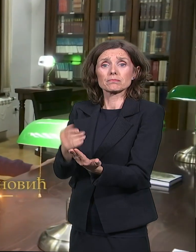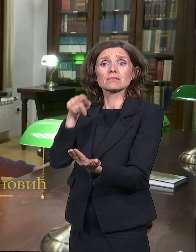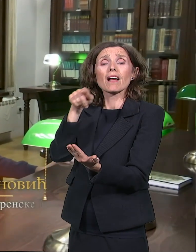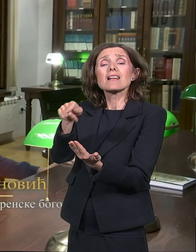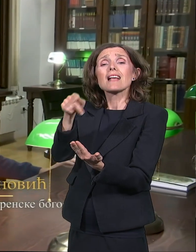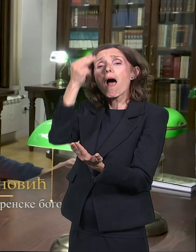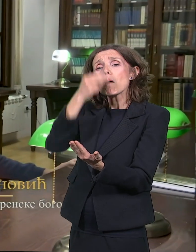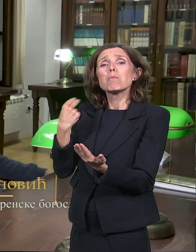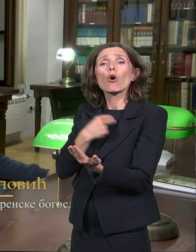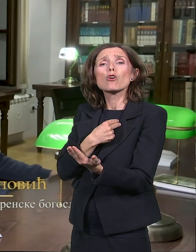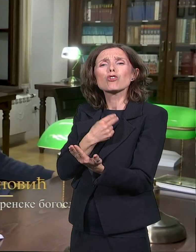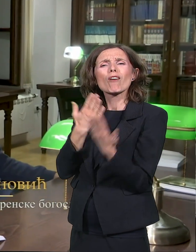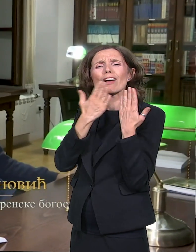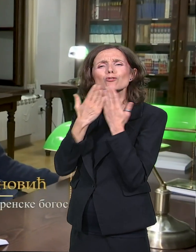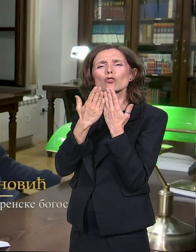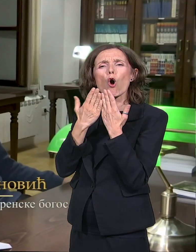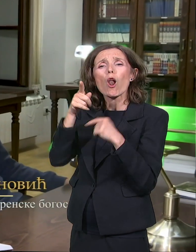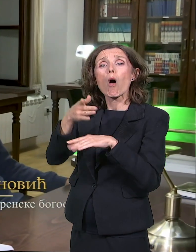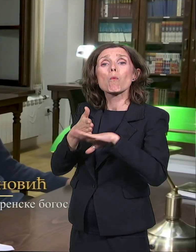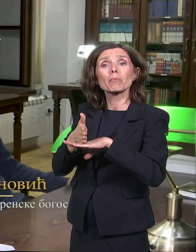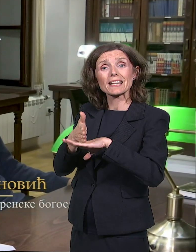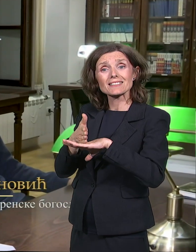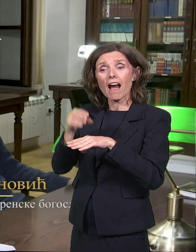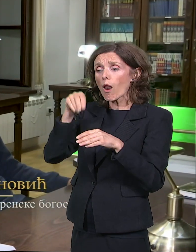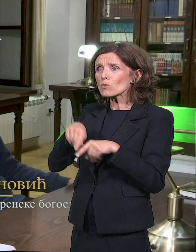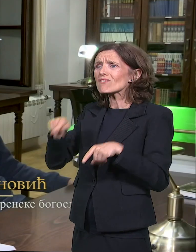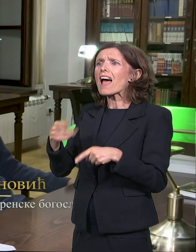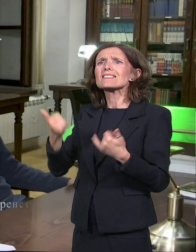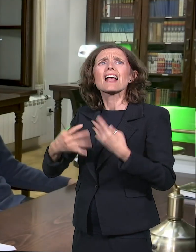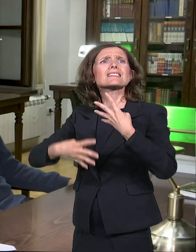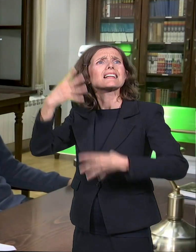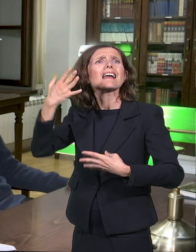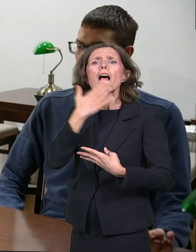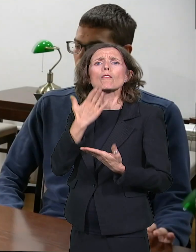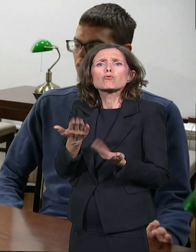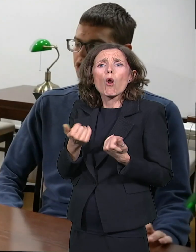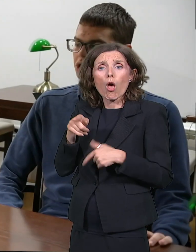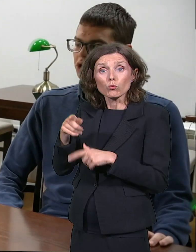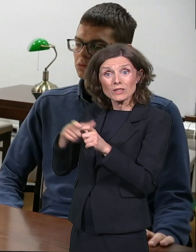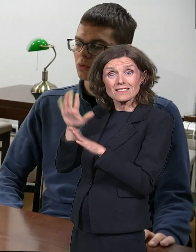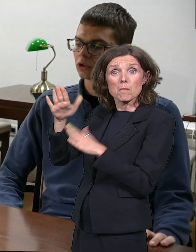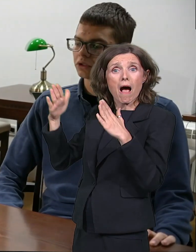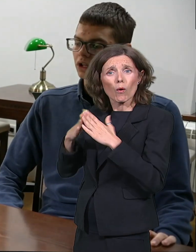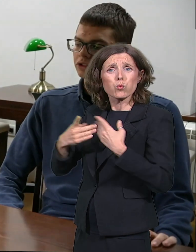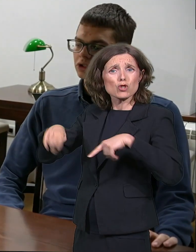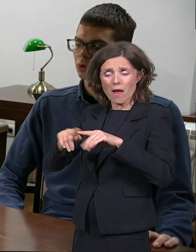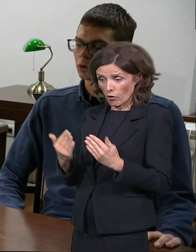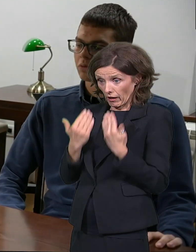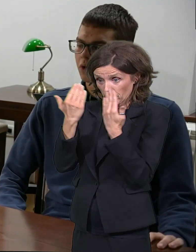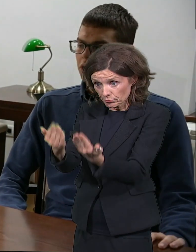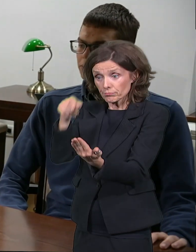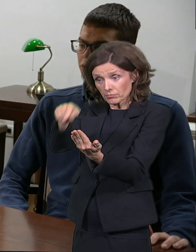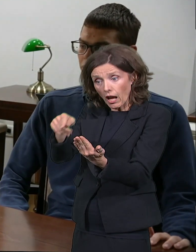bogosloviju je on ovu kuću, njegovu je zaveštovao nama i darovao nam je na korišćenje da bi mogli da se